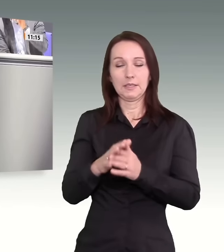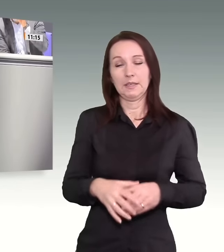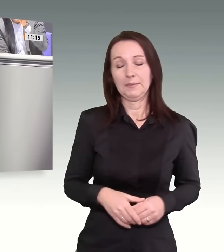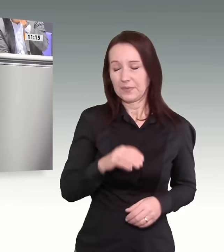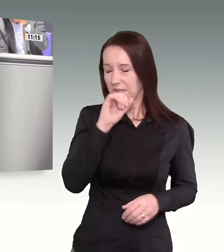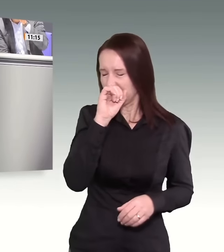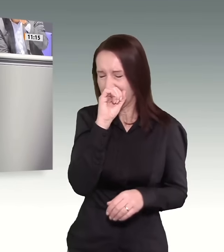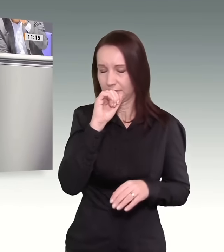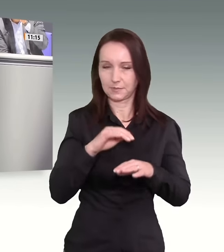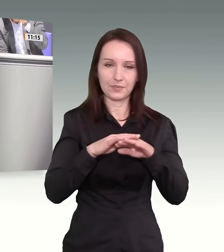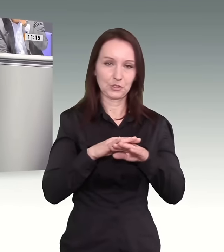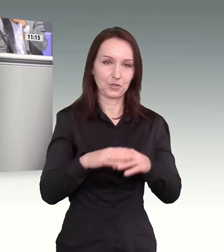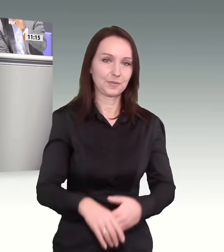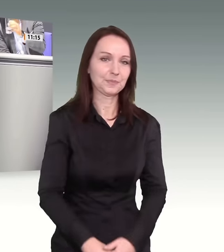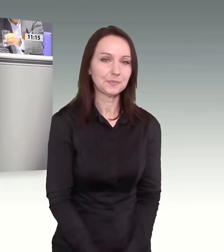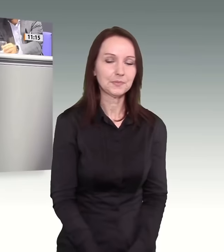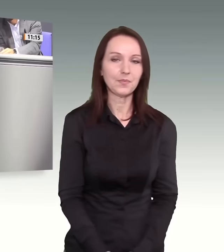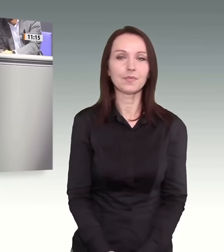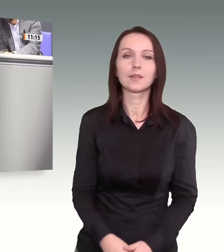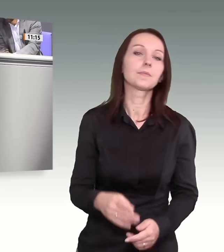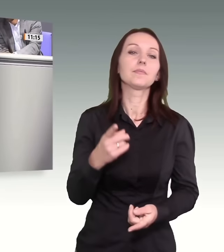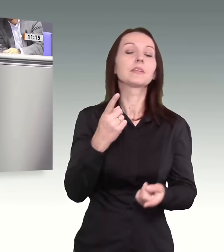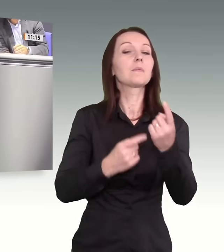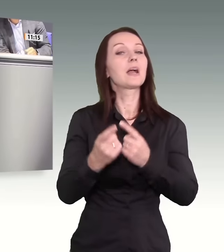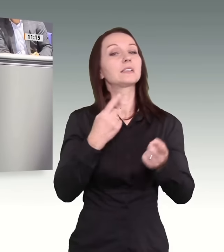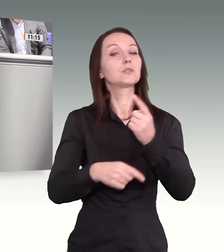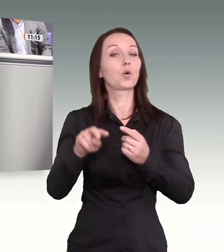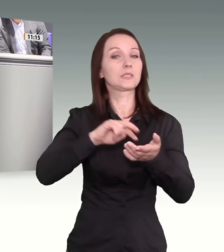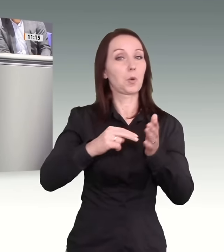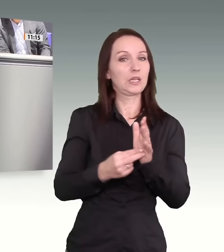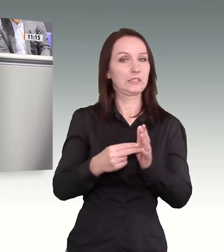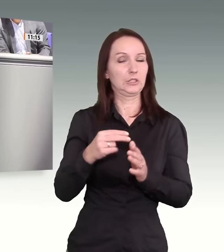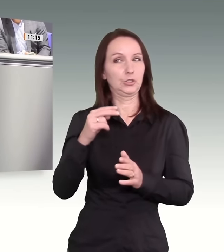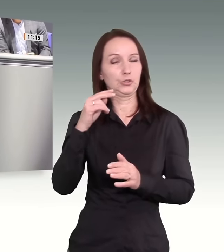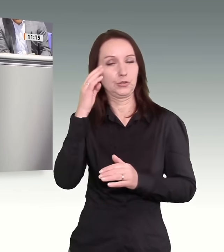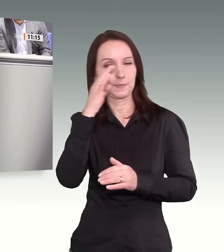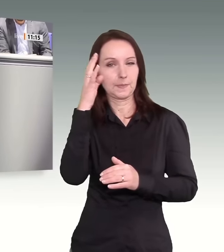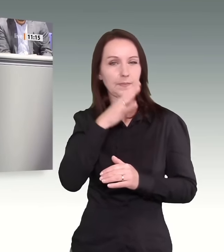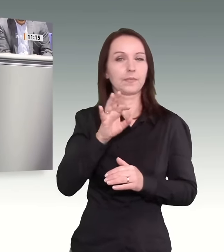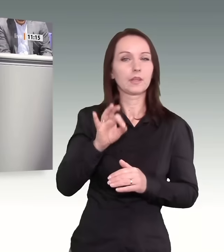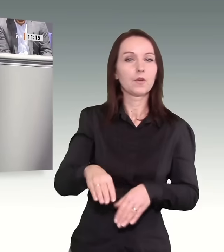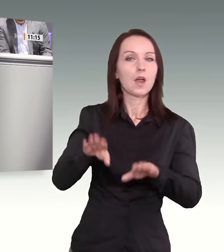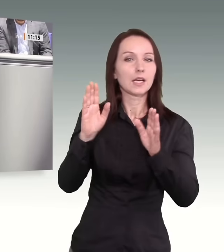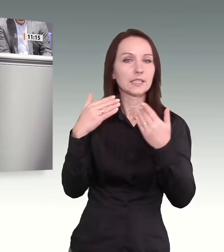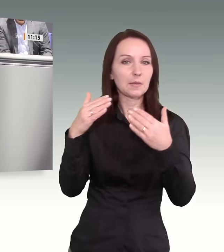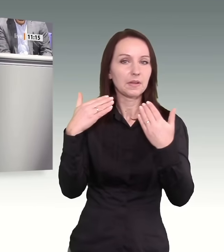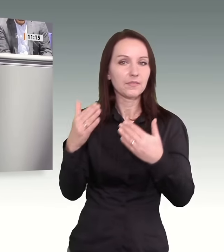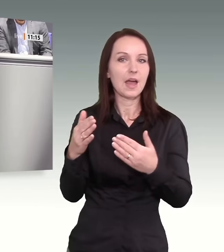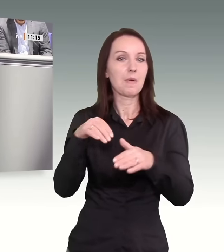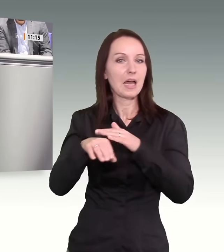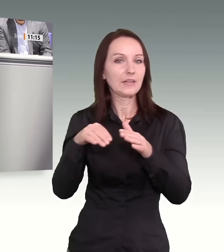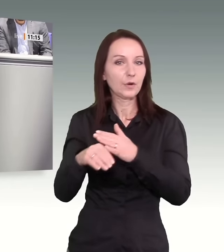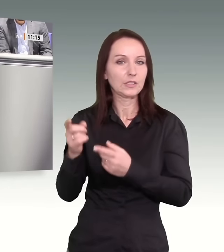Migrationspolitische Erwägungen, die Leistungen der Asylbewerber und Flüchtlinge niedrig halten und so weiter, die Zeit geht zu Ende.